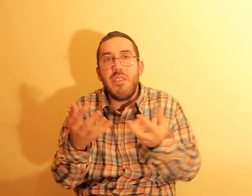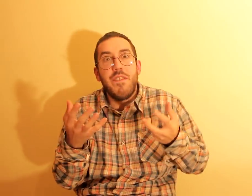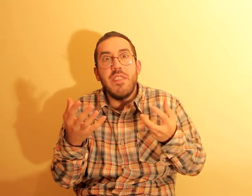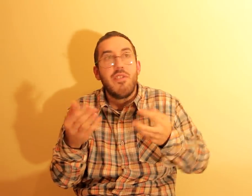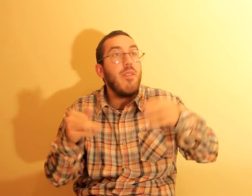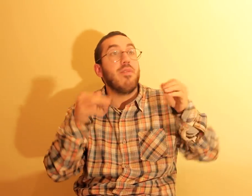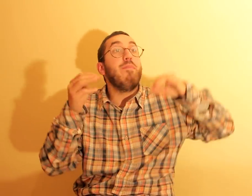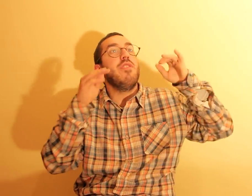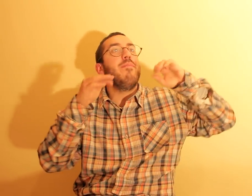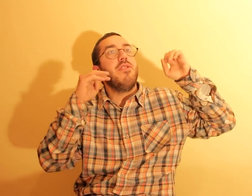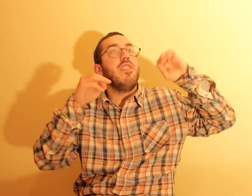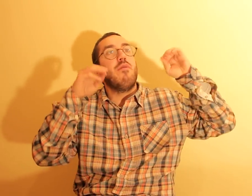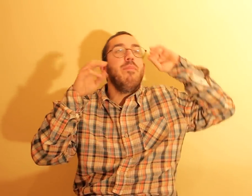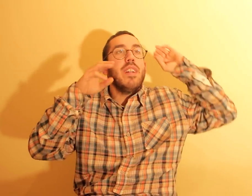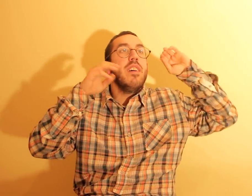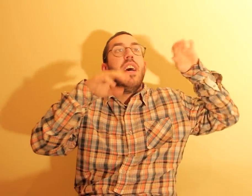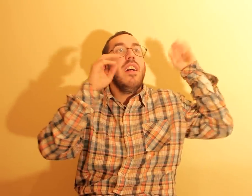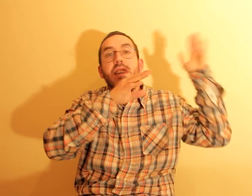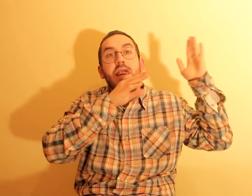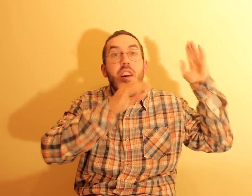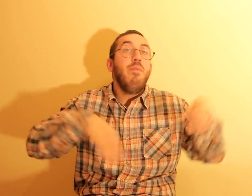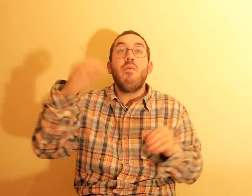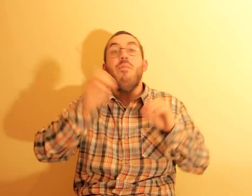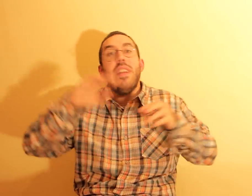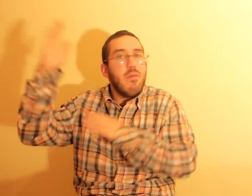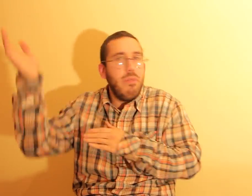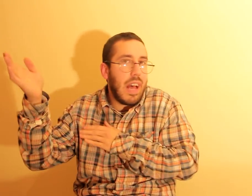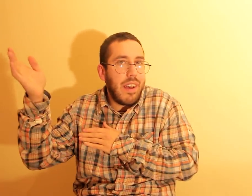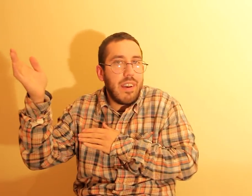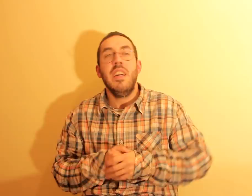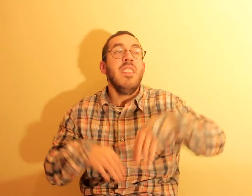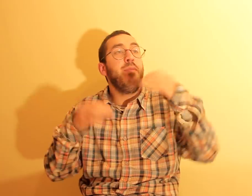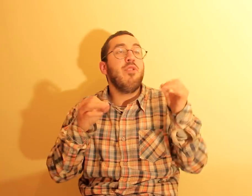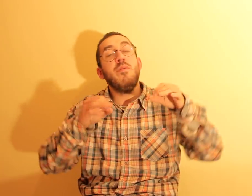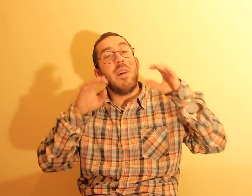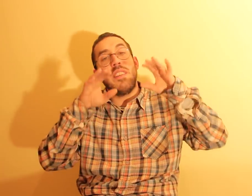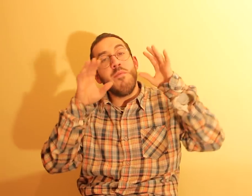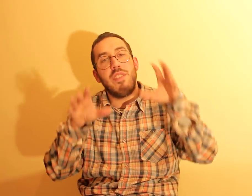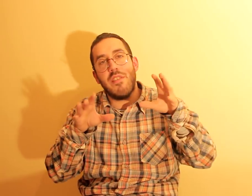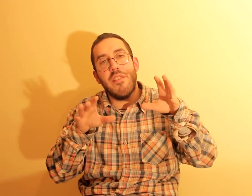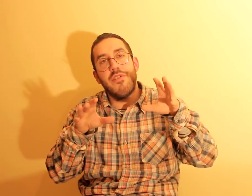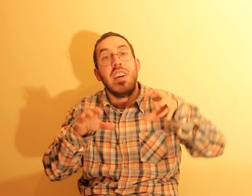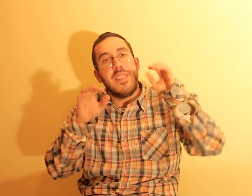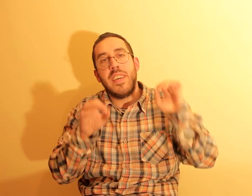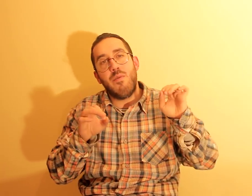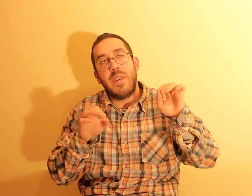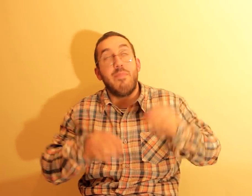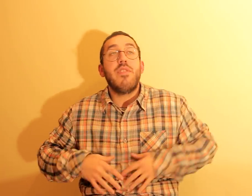diferentes, agora, por exemplo, hoje, em vez de ir comer, ali, vão comer a colar. Depois, não passem muitas horas sem comer, porque